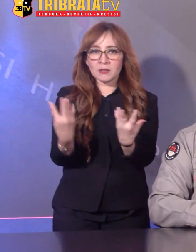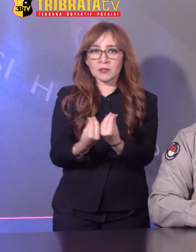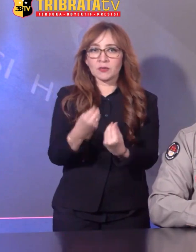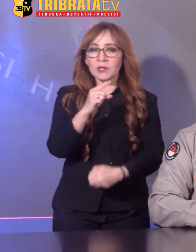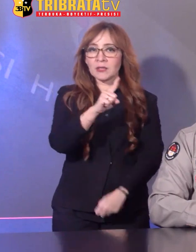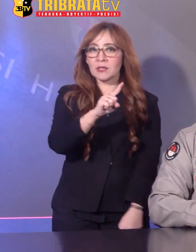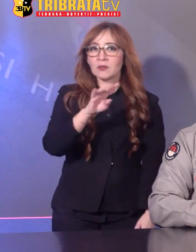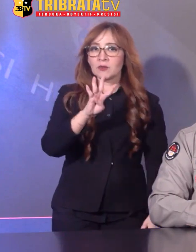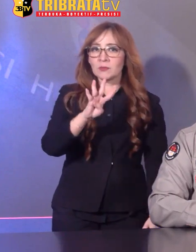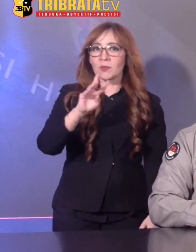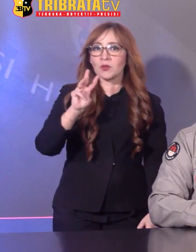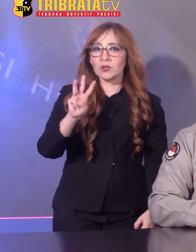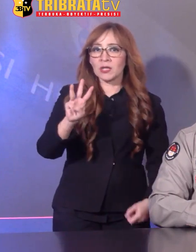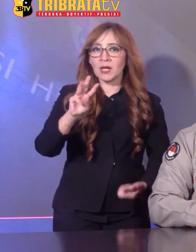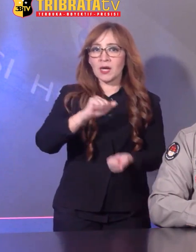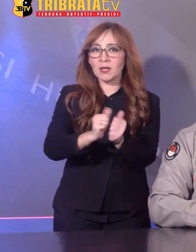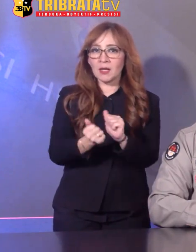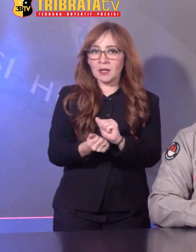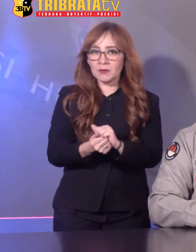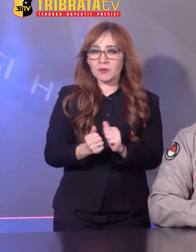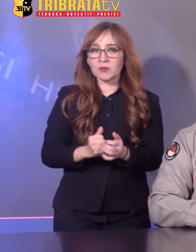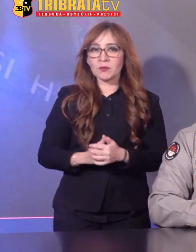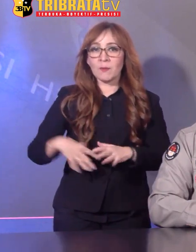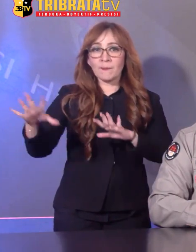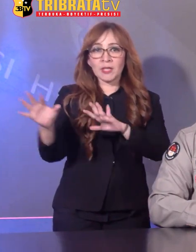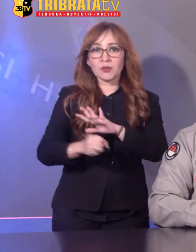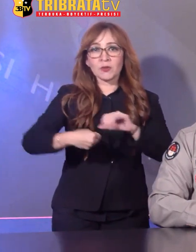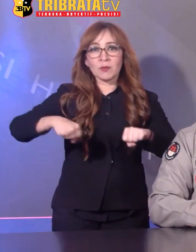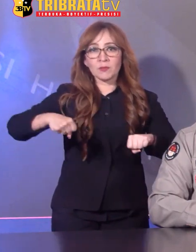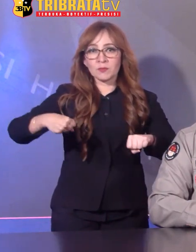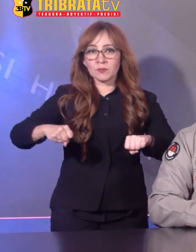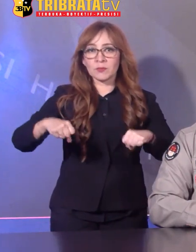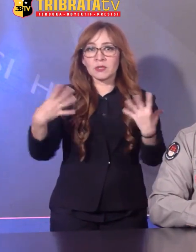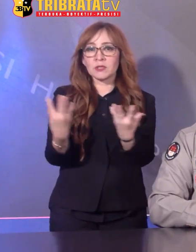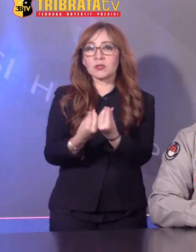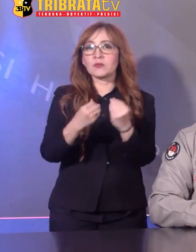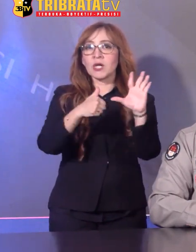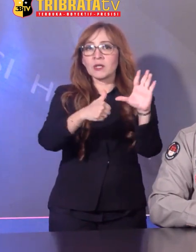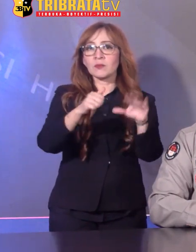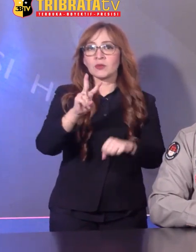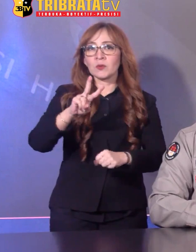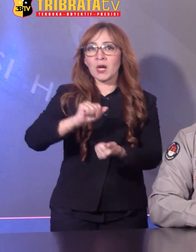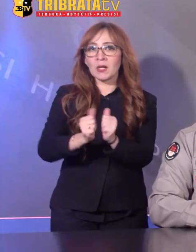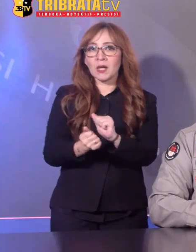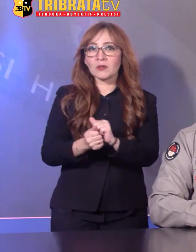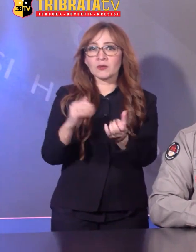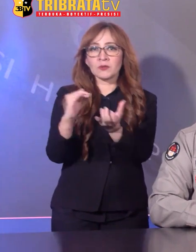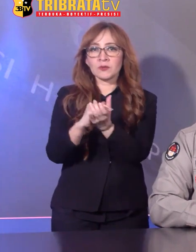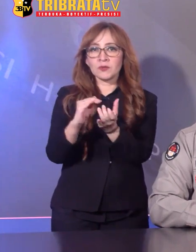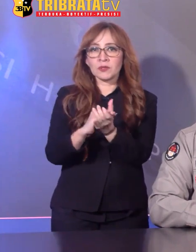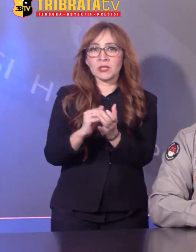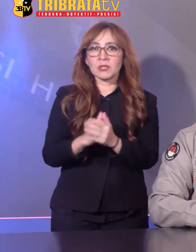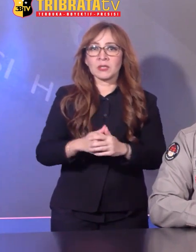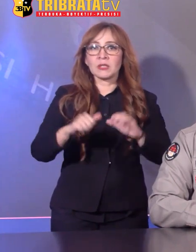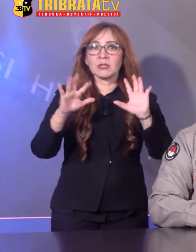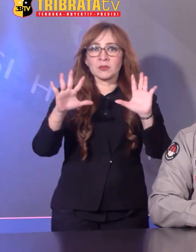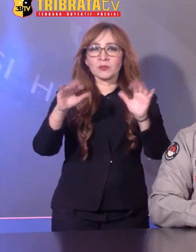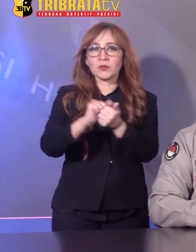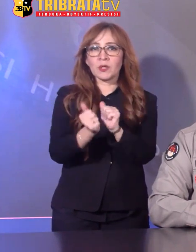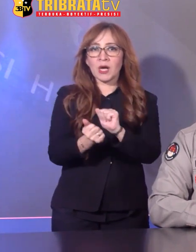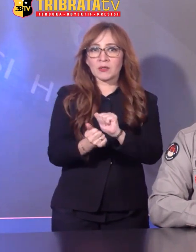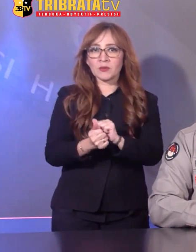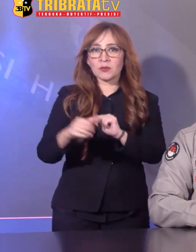143 kasus Curanmor Sebanyak 62 kasus Judi Sebanyak 10 kasus